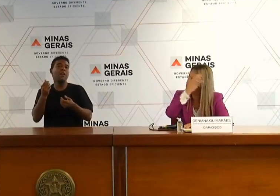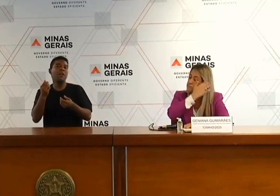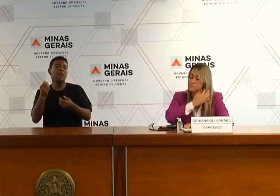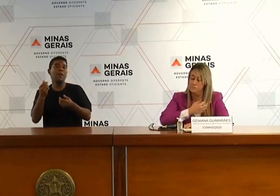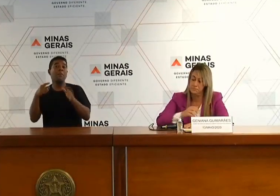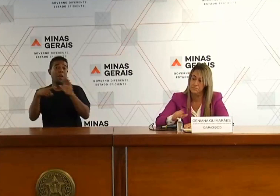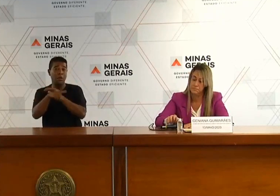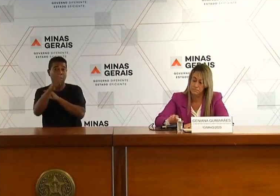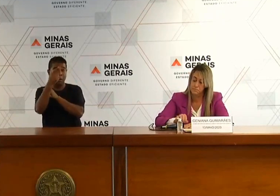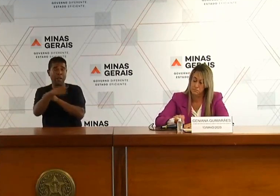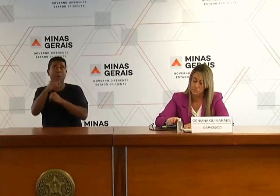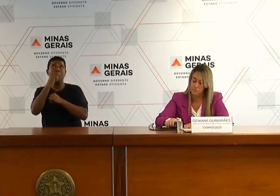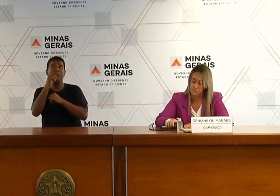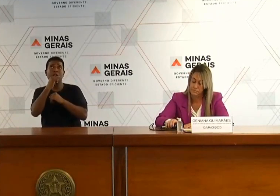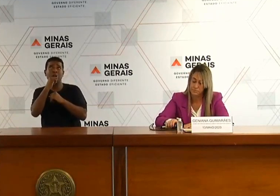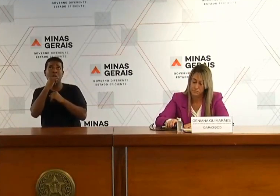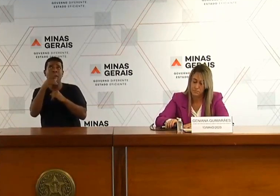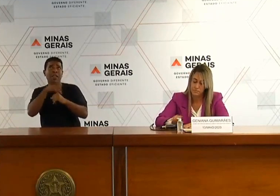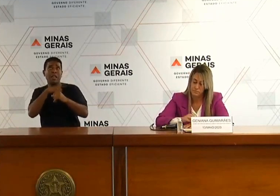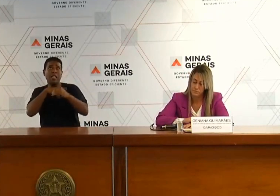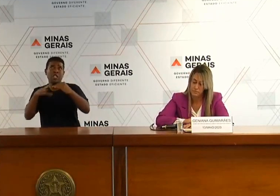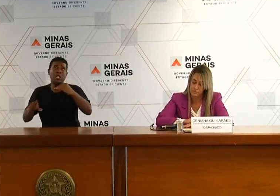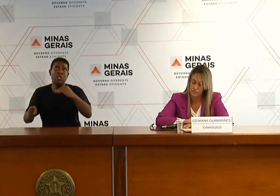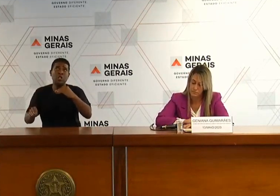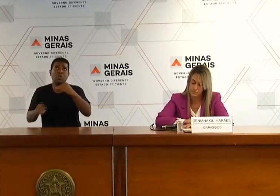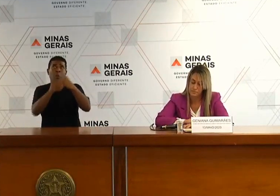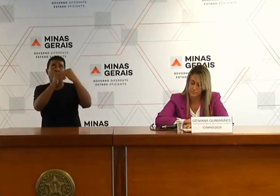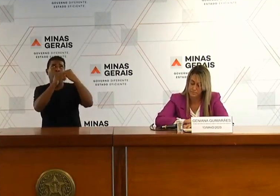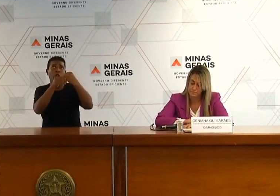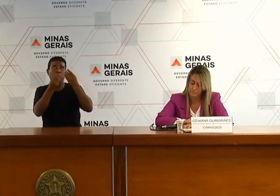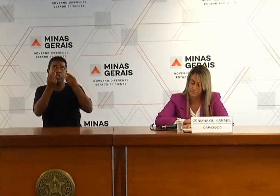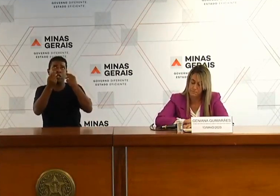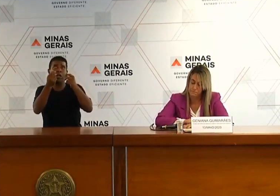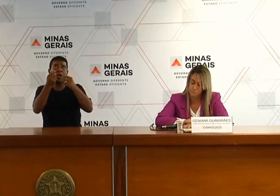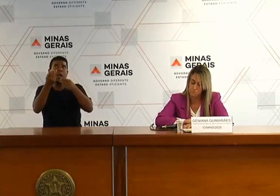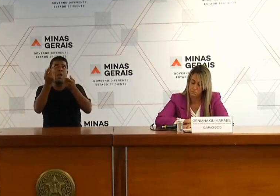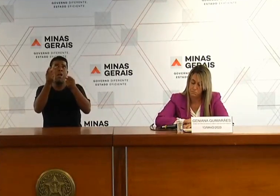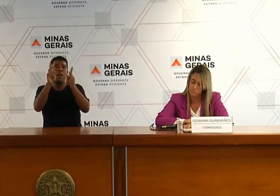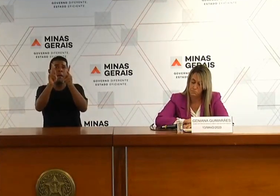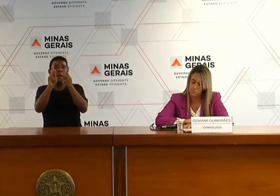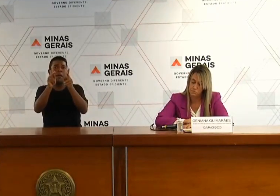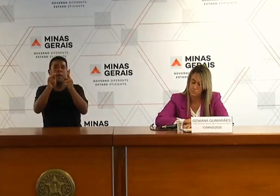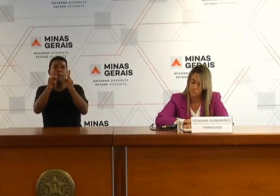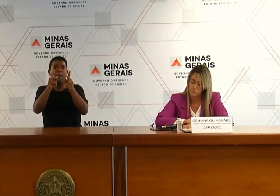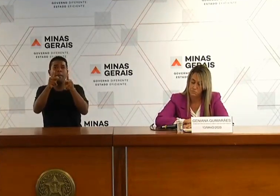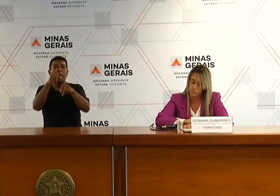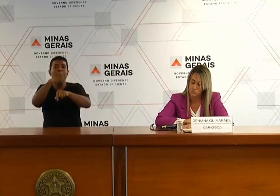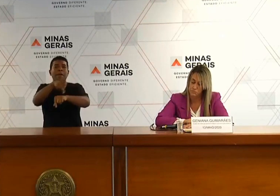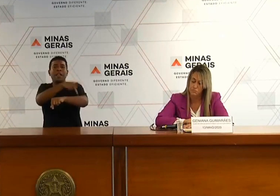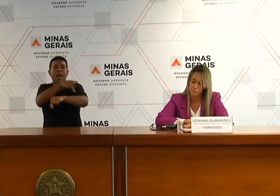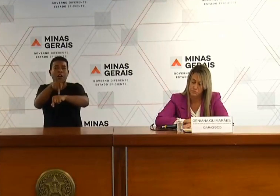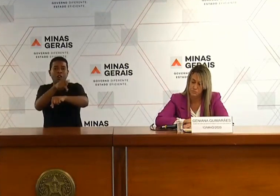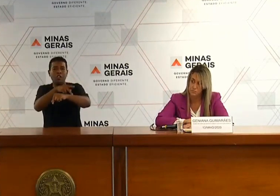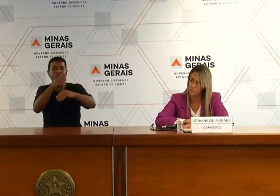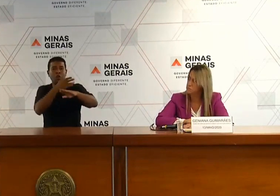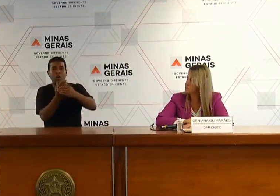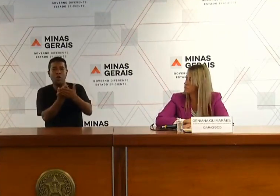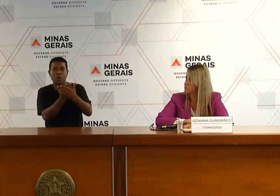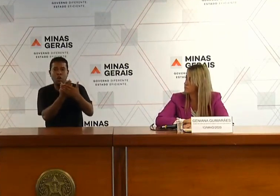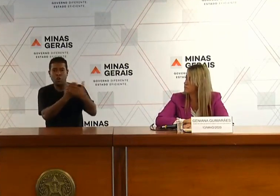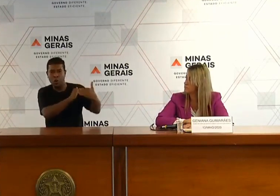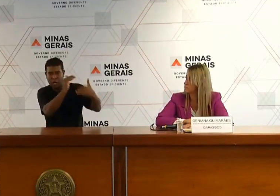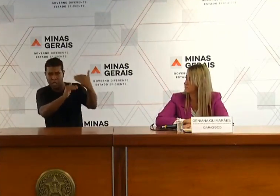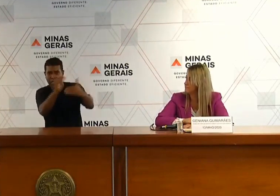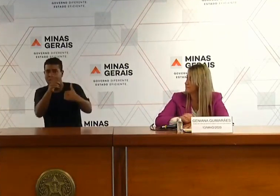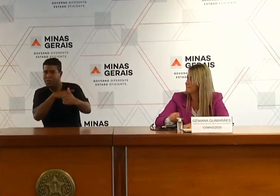durante as aulas? A Secretaria de Educação não acha a interação entre professor e aluno importante